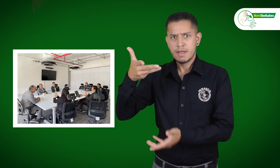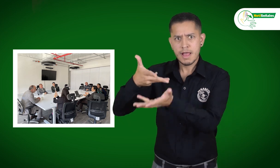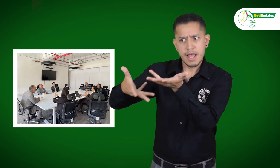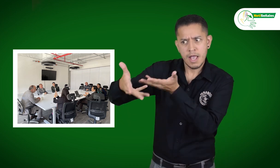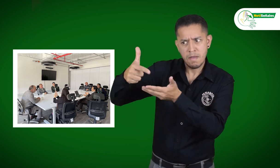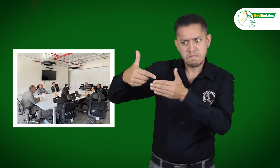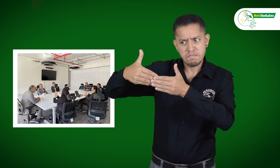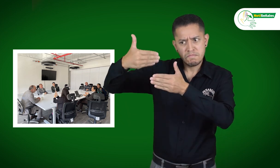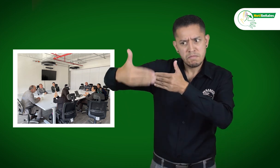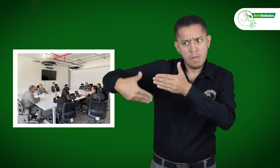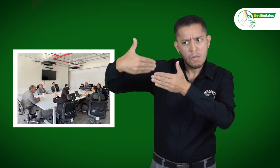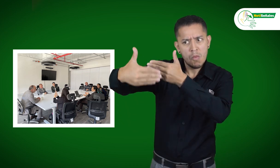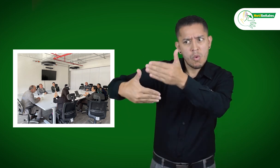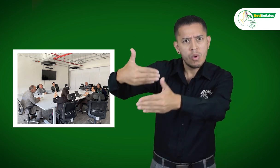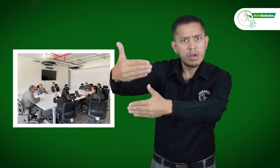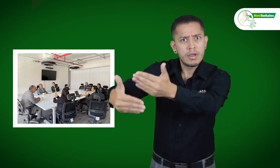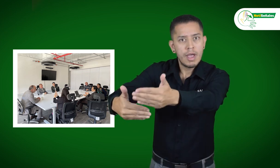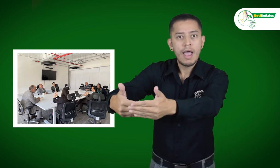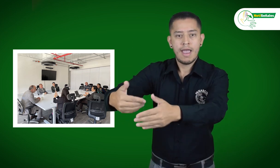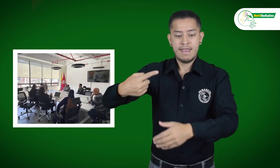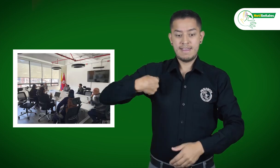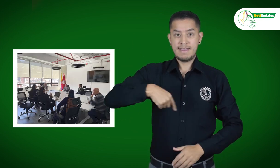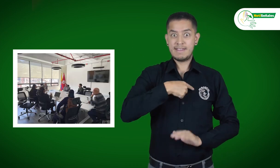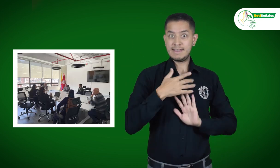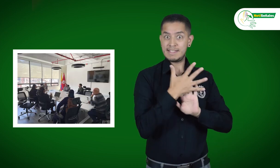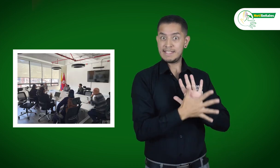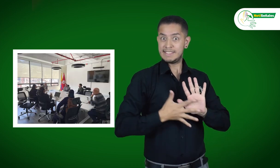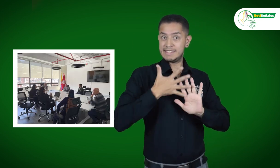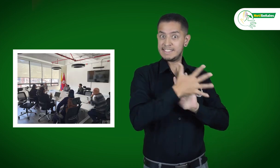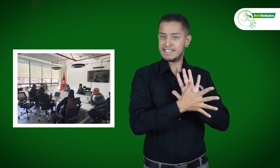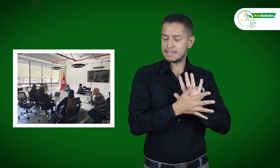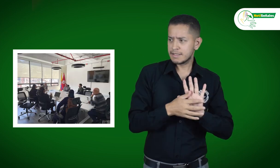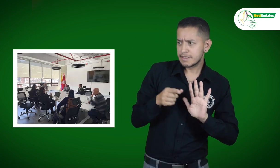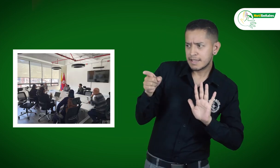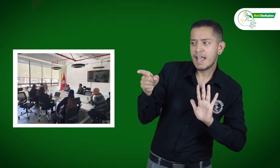Más adelante en Noticeñales les estaremos contando cómo continúa este proceso.